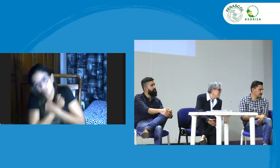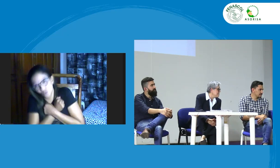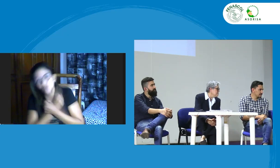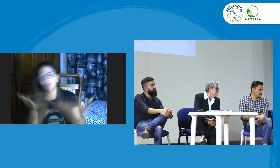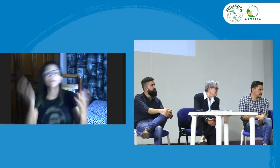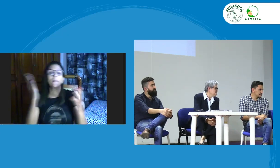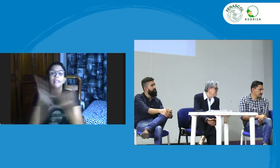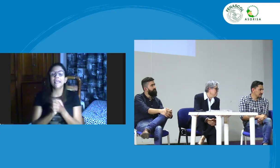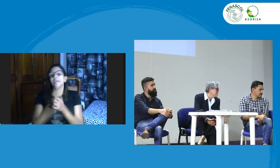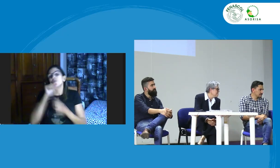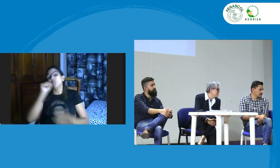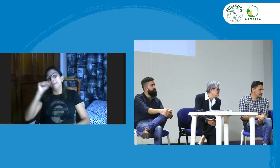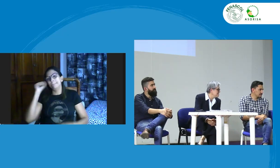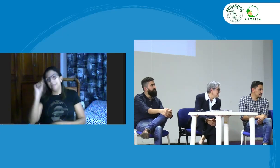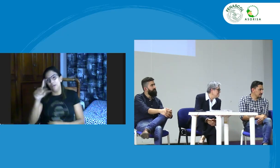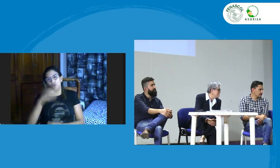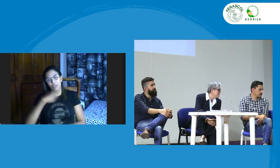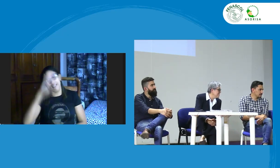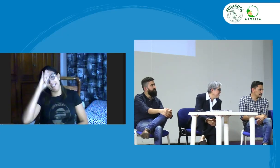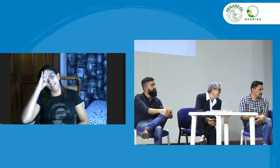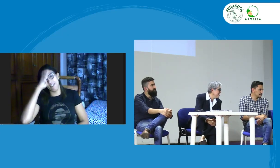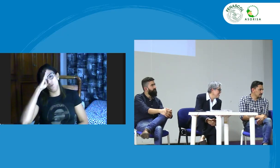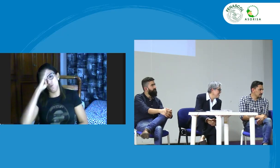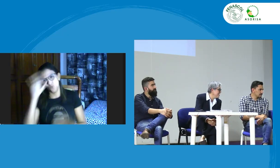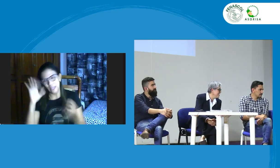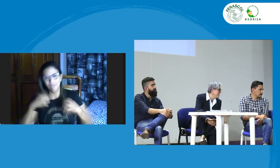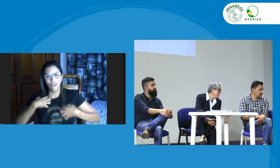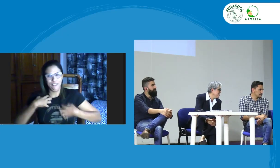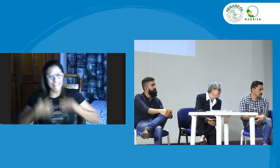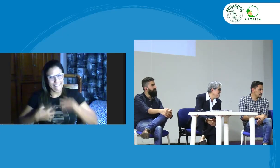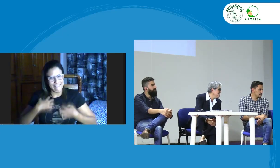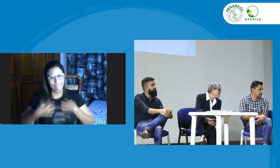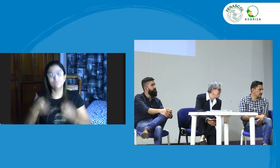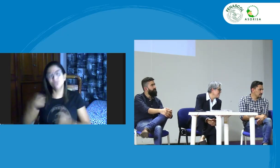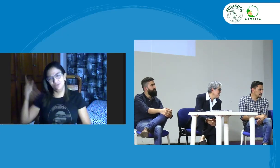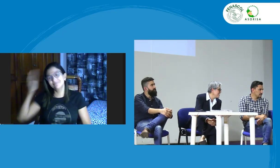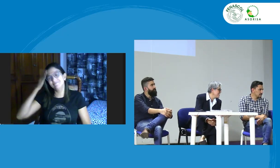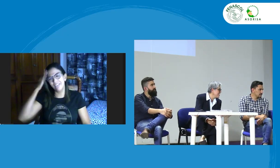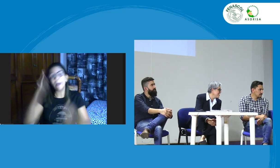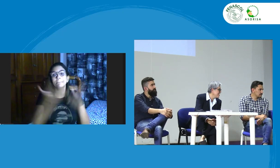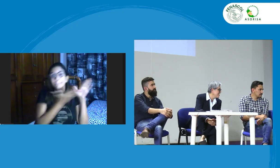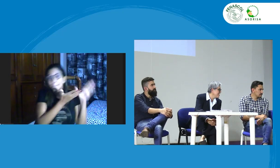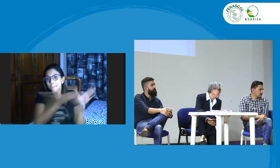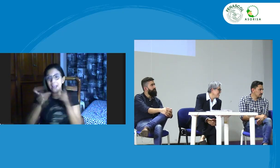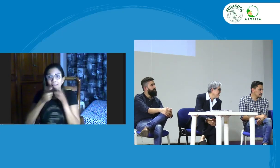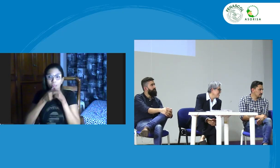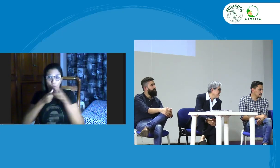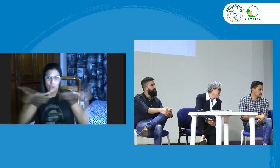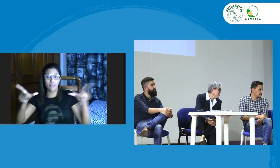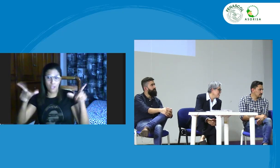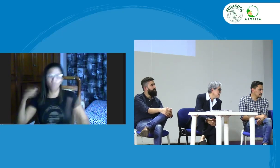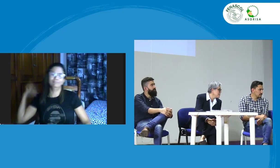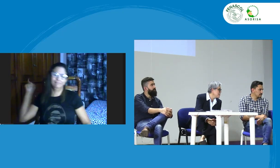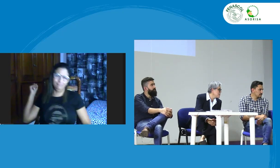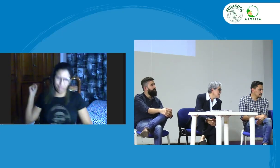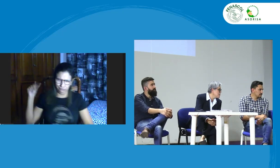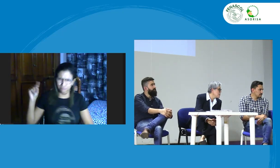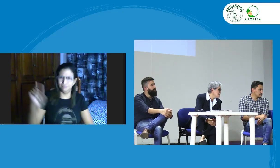FENASCOL los llevo en el corazón bueno la pregunta es esta inquietud yo sé acerca de la planeación